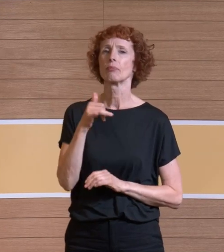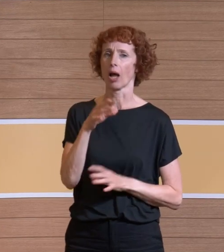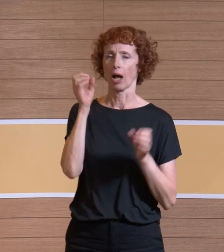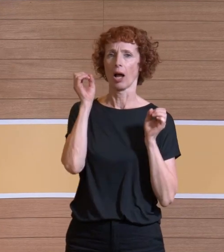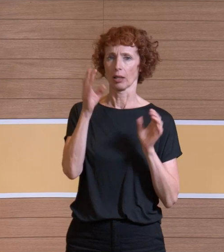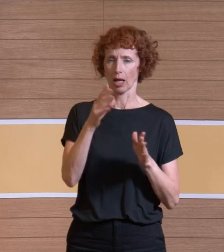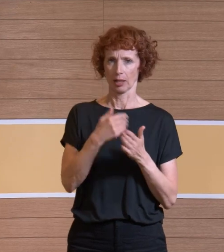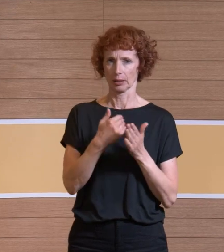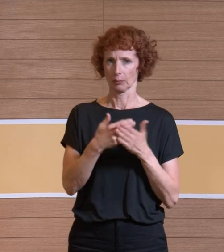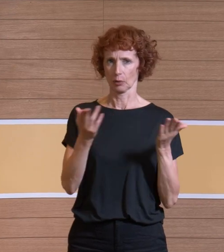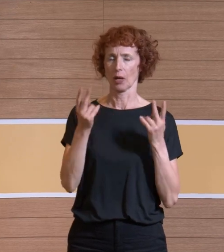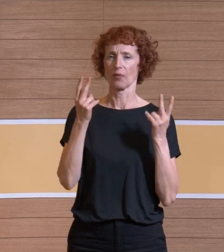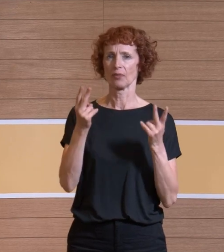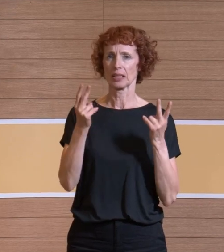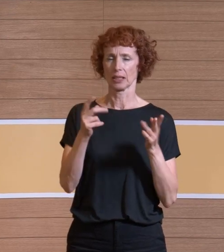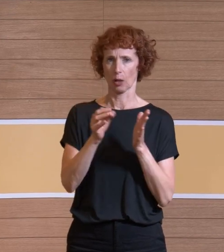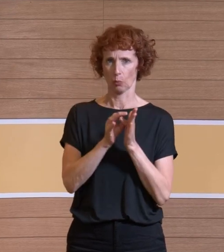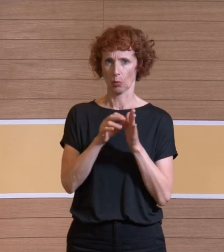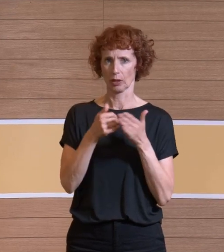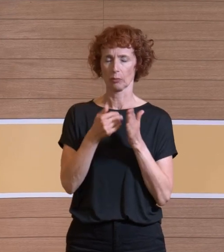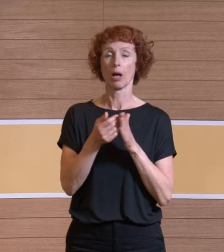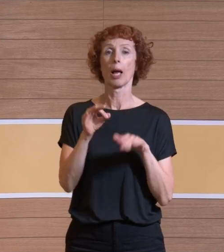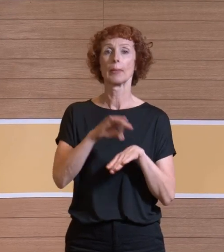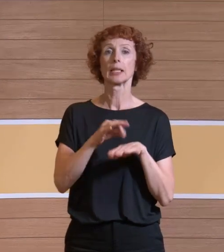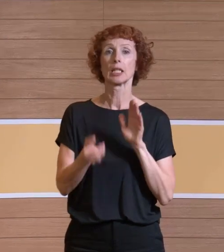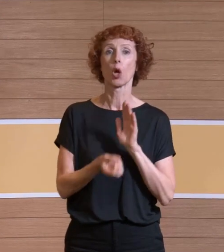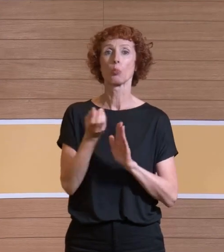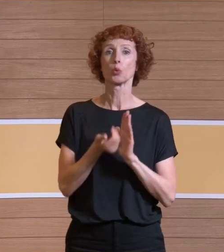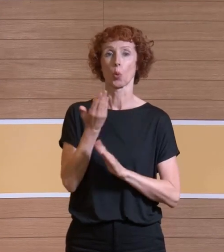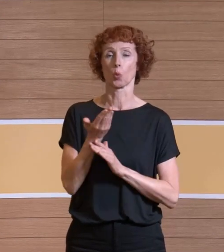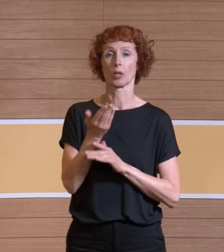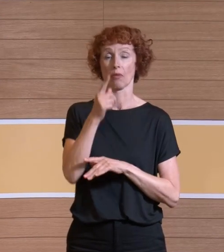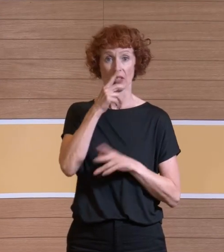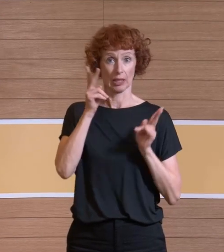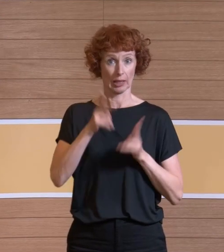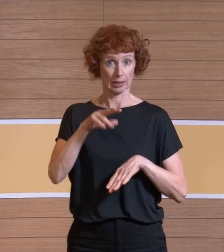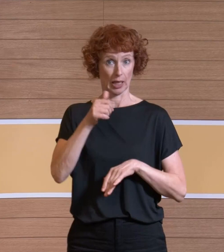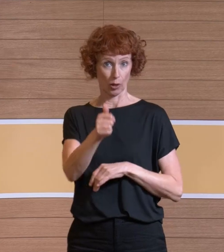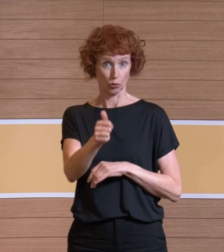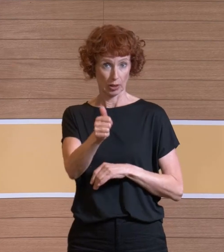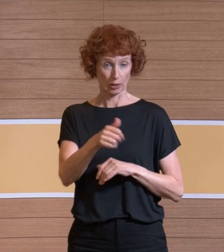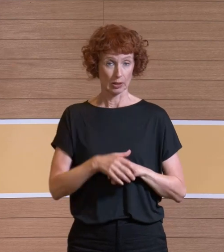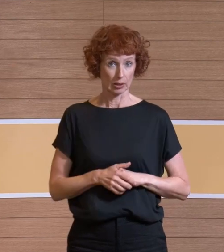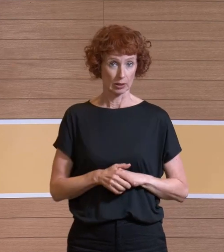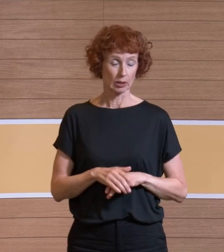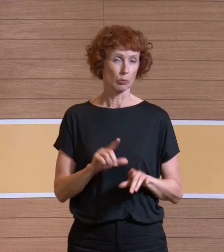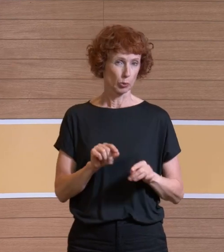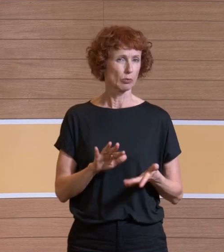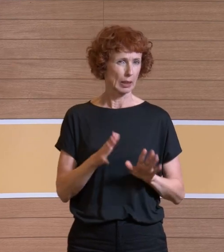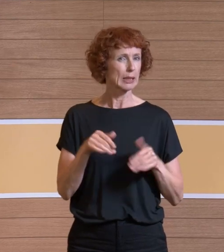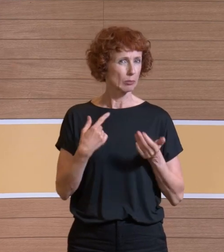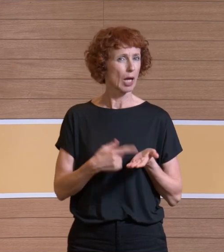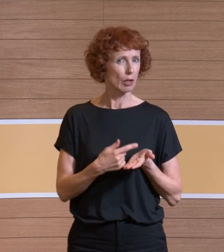Angelegenheit ist, weil wir müssten ja dann auch, das ist ein Medizinprodukt, wenn ich das richtig einschätze, also irgendwie müssen, da gibt es